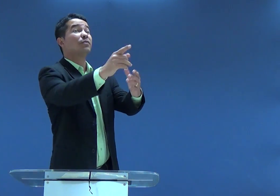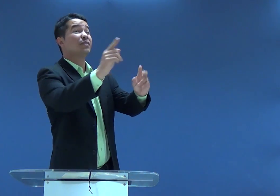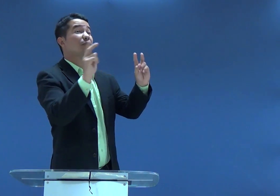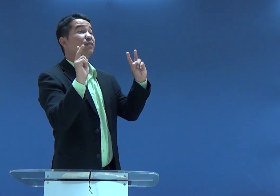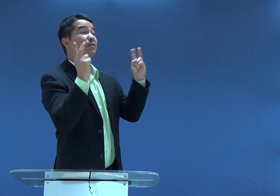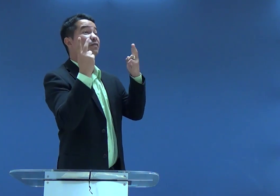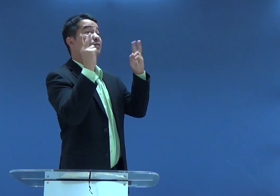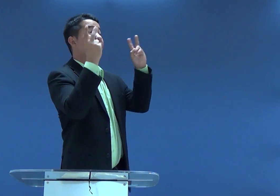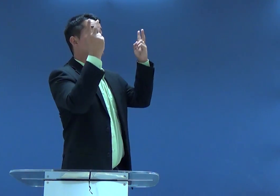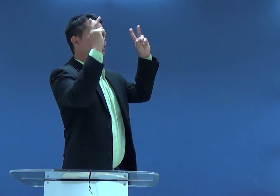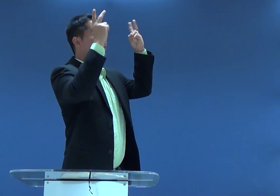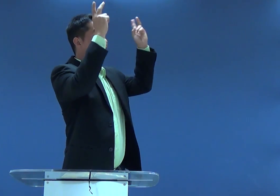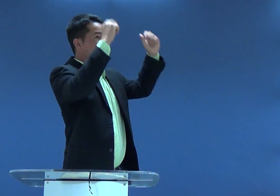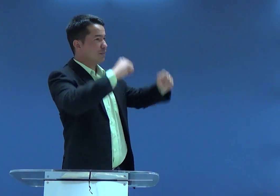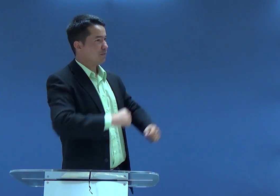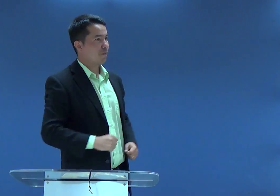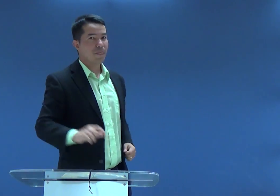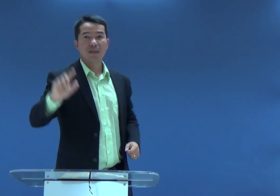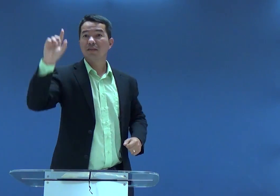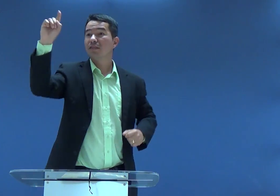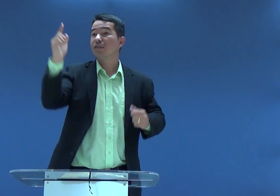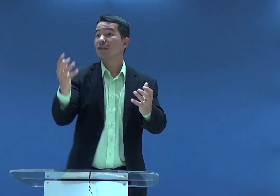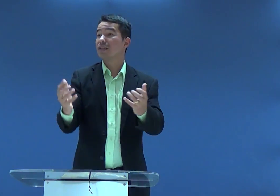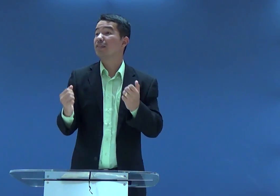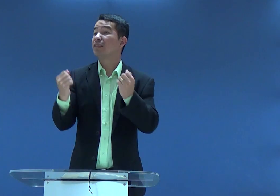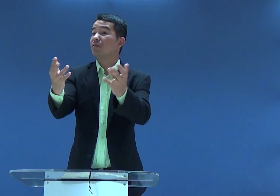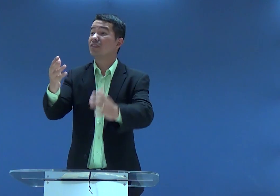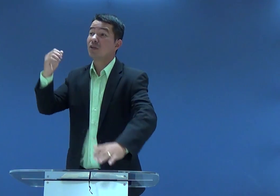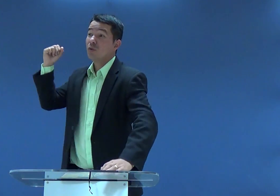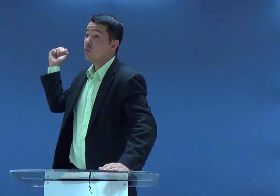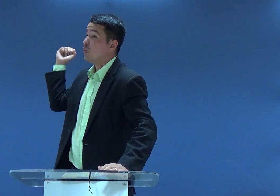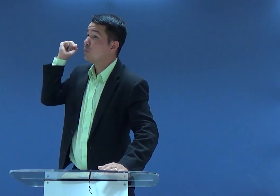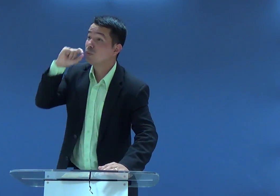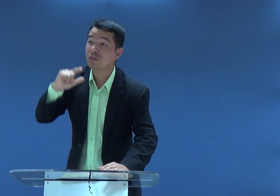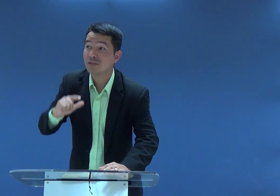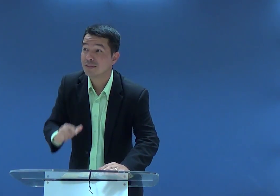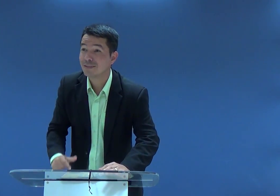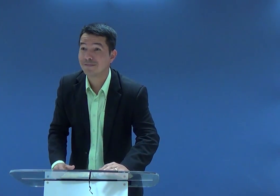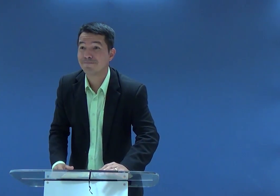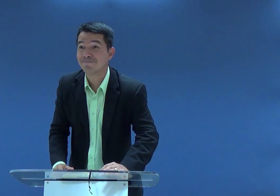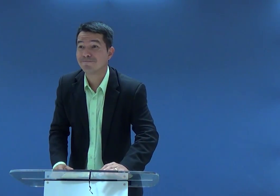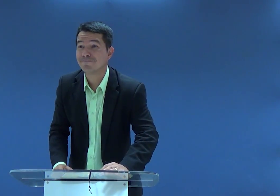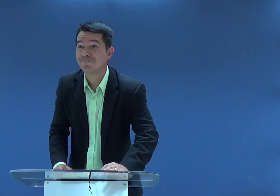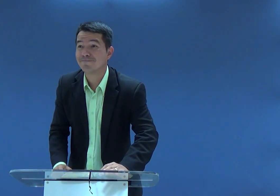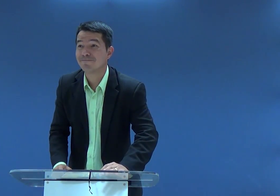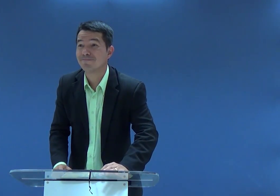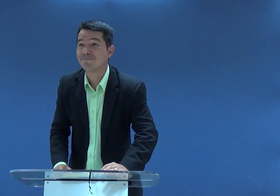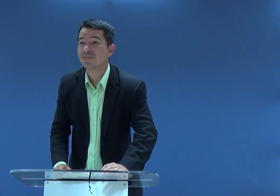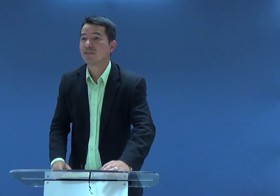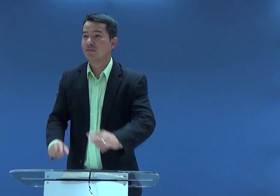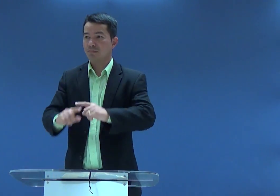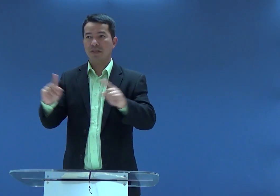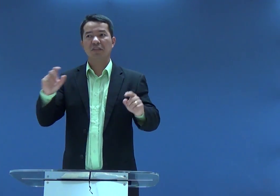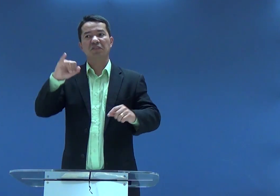Deus quer te dar vitória. Deus quer que você conquiste as coisas.